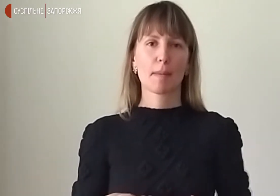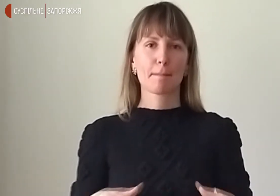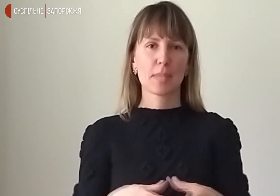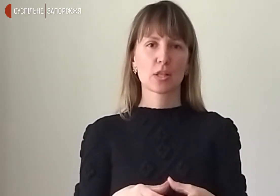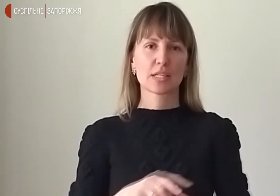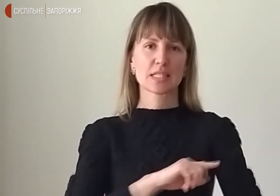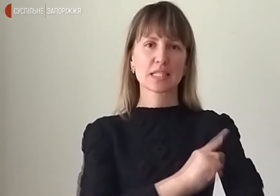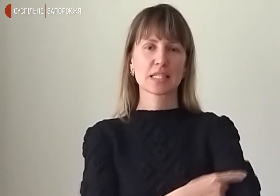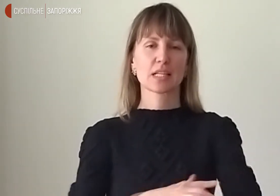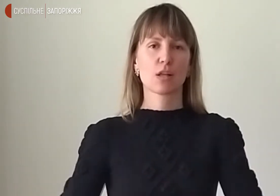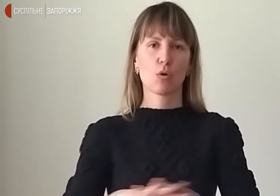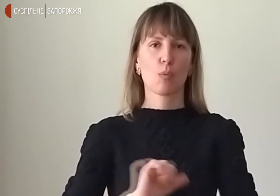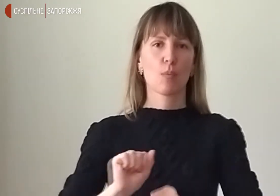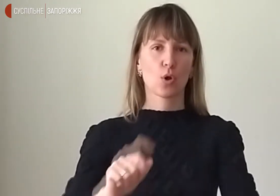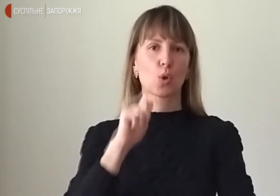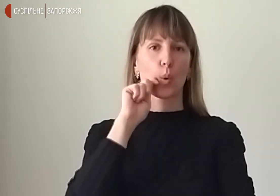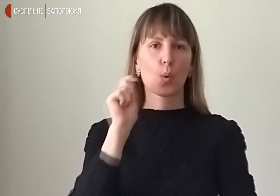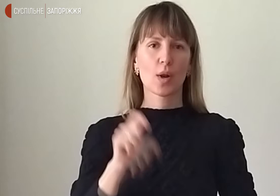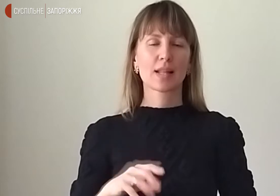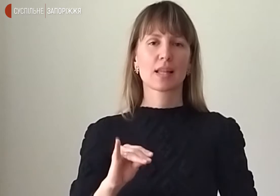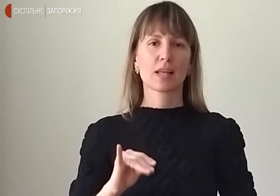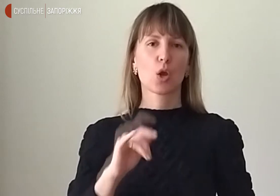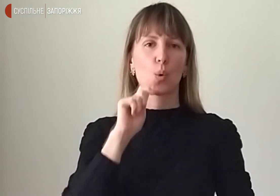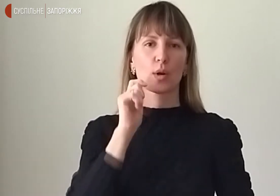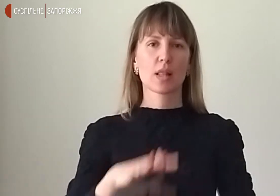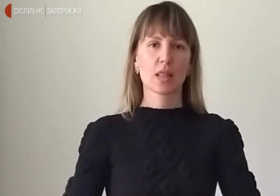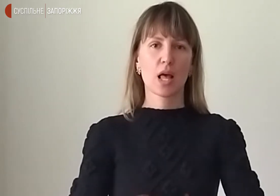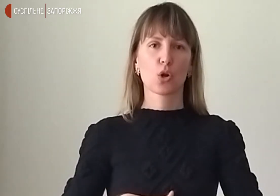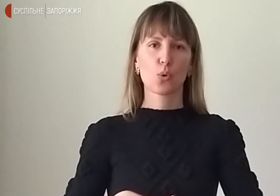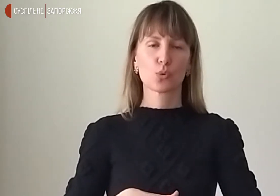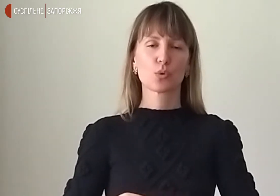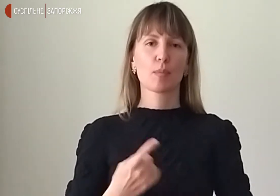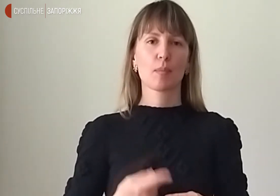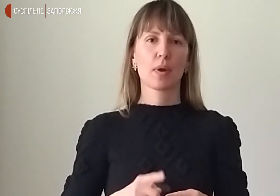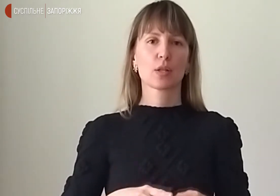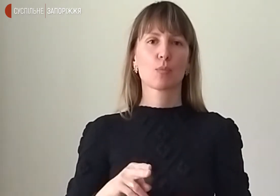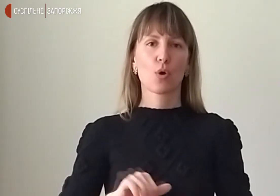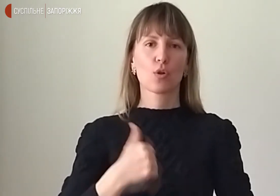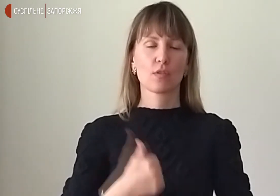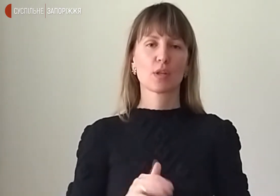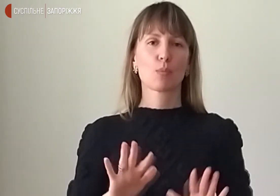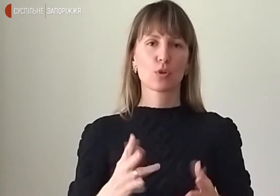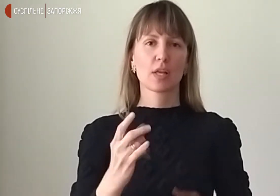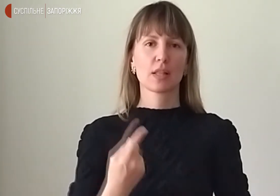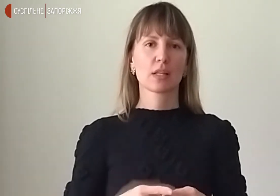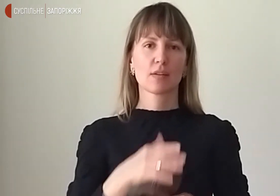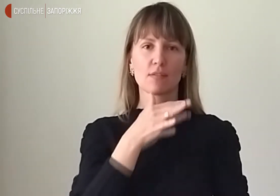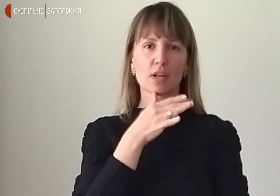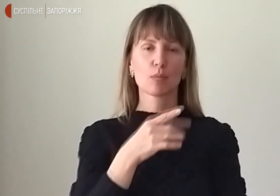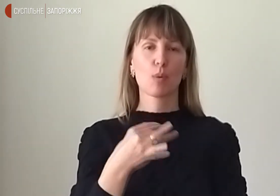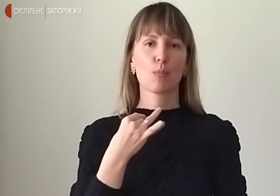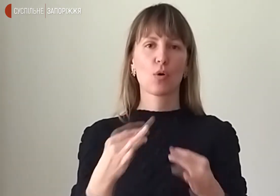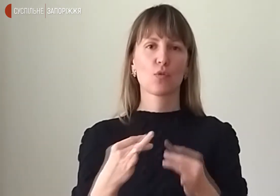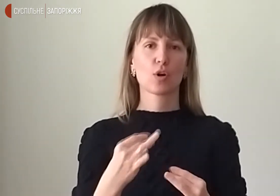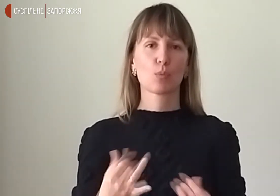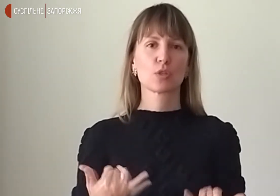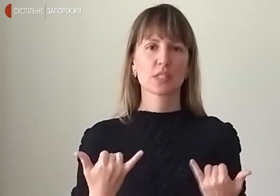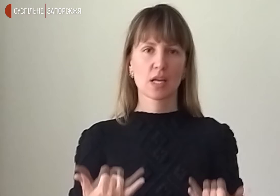Сил оборони України та українського народу. Отож, про головні події на цю годину поговоримо просто зараз.